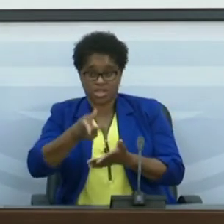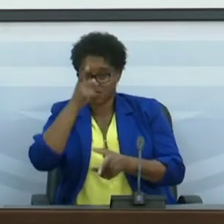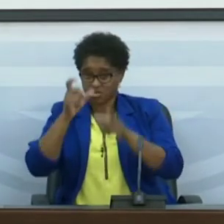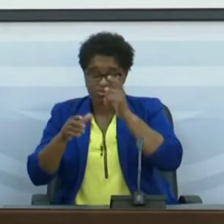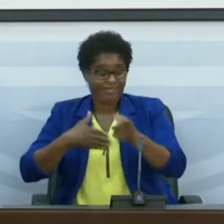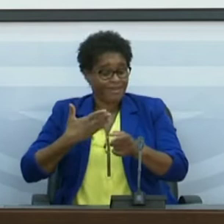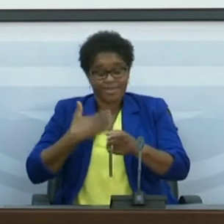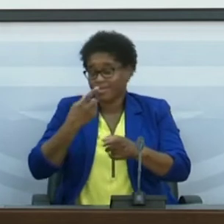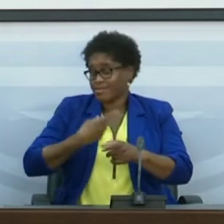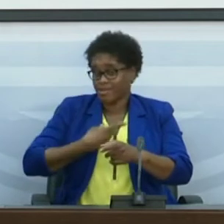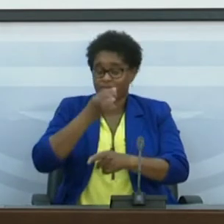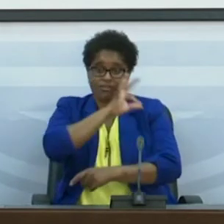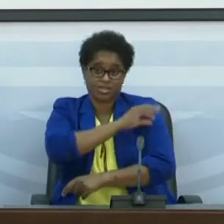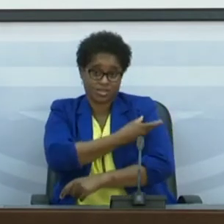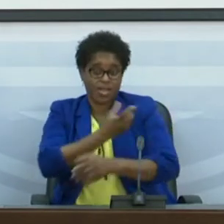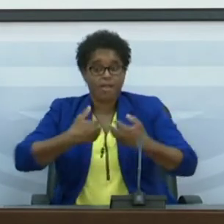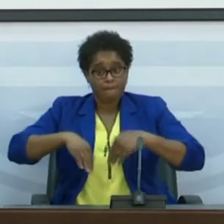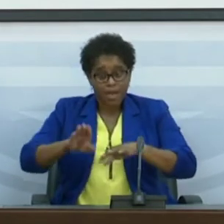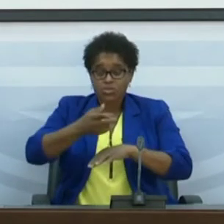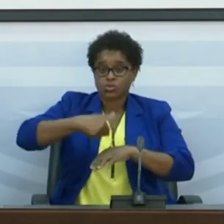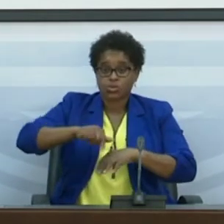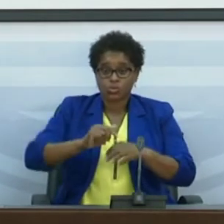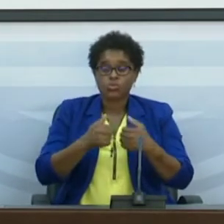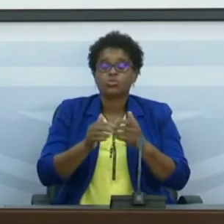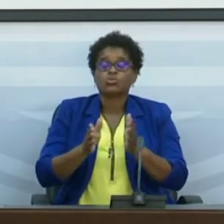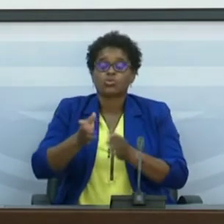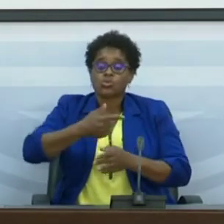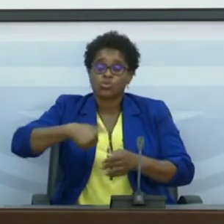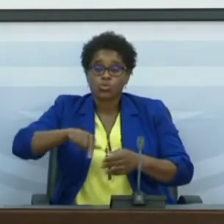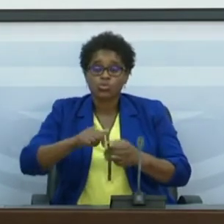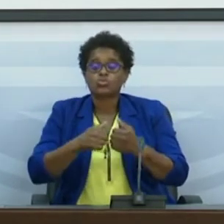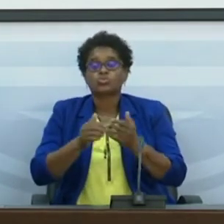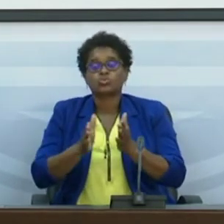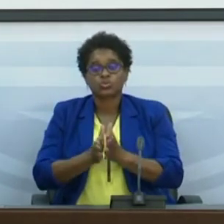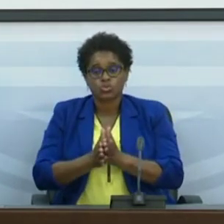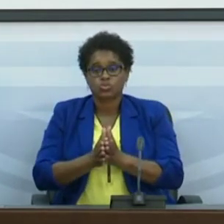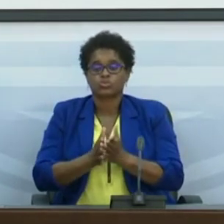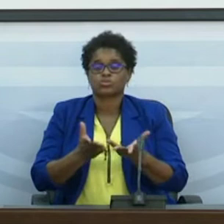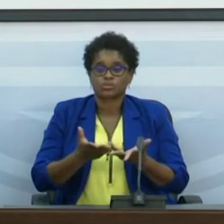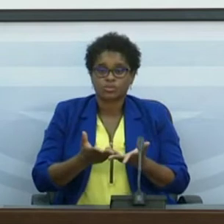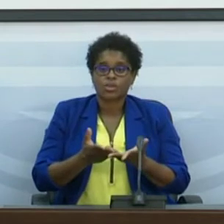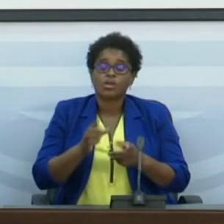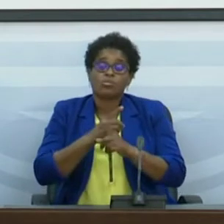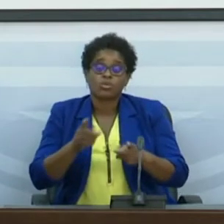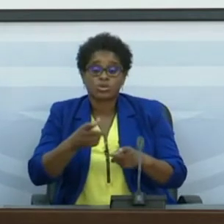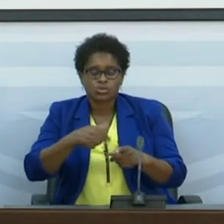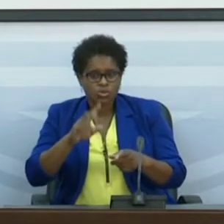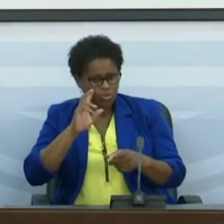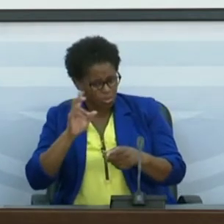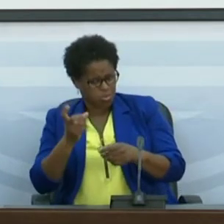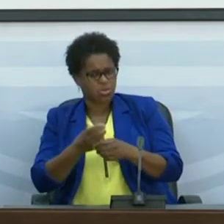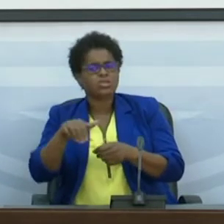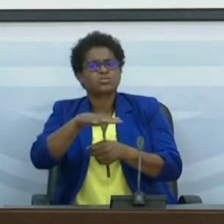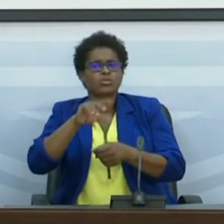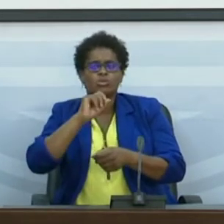não quis ser vacinada, mas de todos nós. Porque, se nós voltarmos a ter um descontrolo da situação, nós podemos correr o